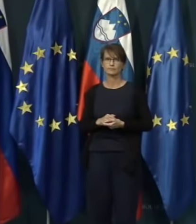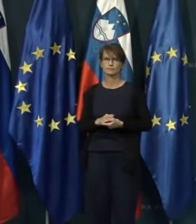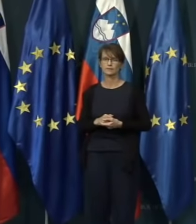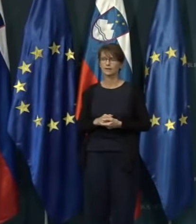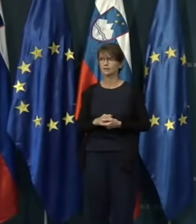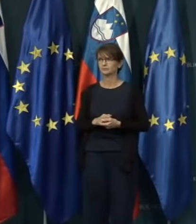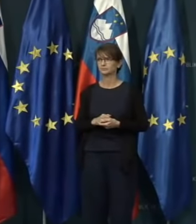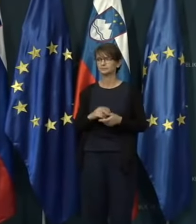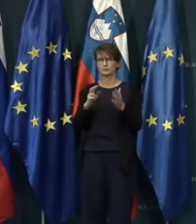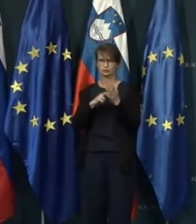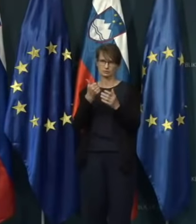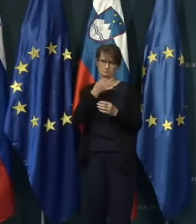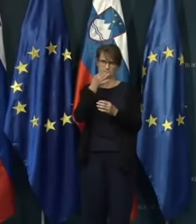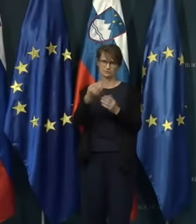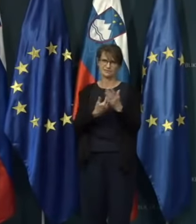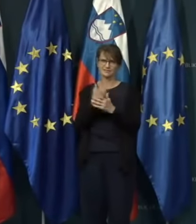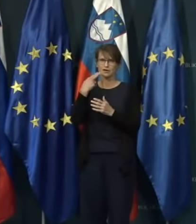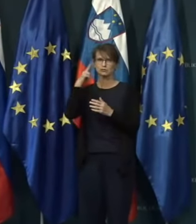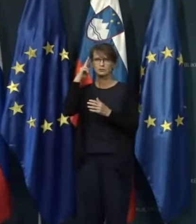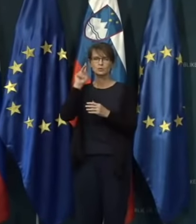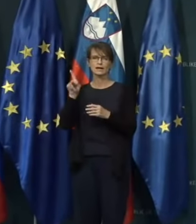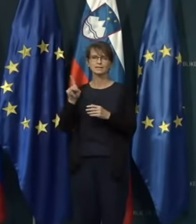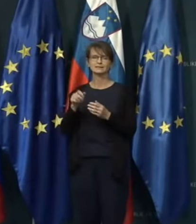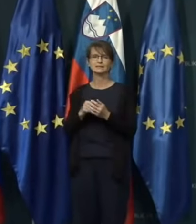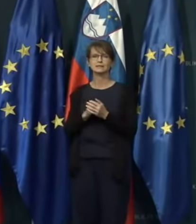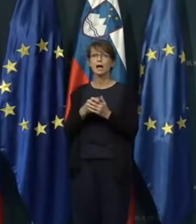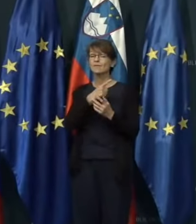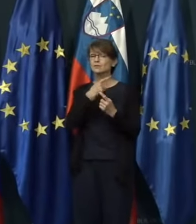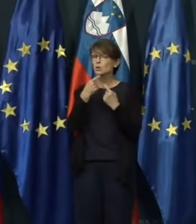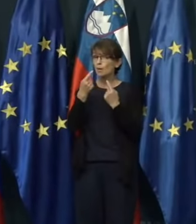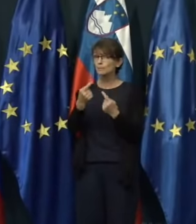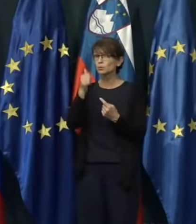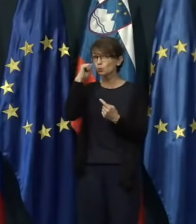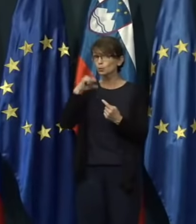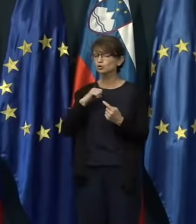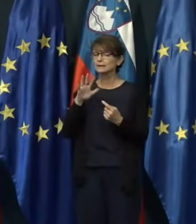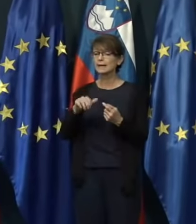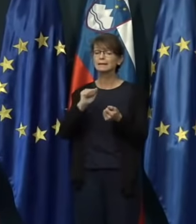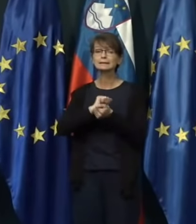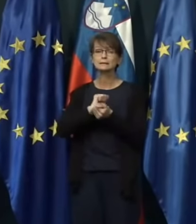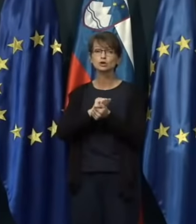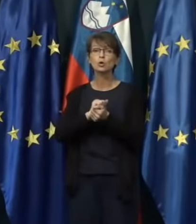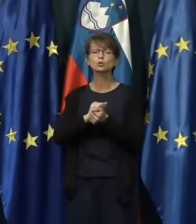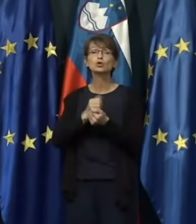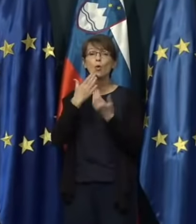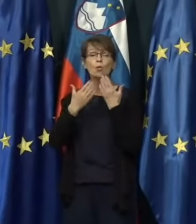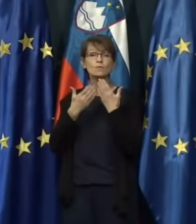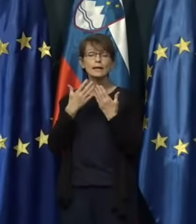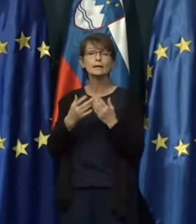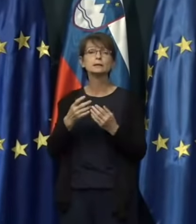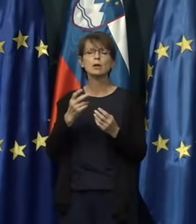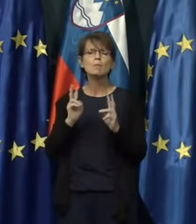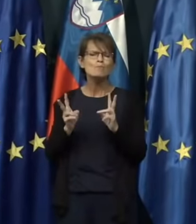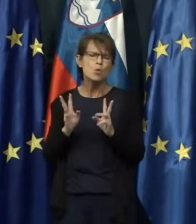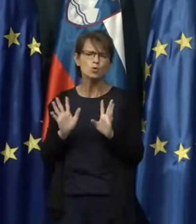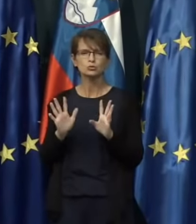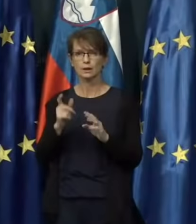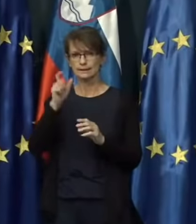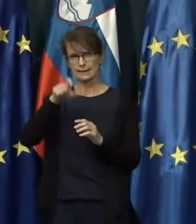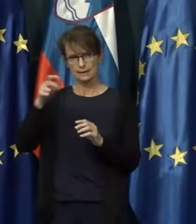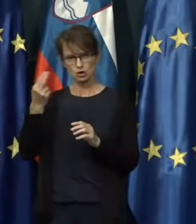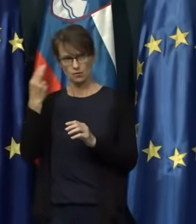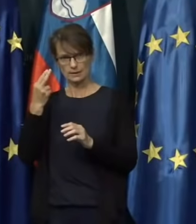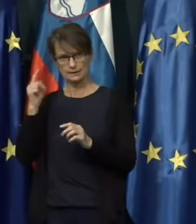Ja, še je vprašanje za gospoda Kacina. Omenili ste včeraj na teskovni konferenci možnost, da bi slovenci, ki